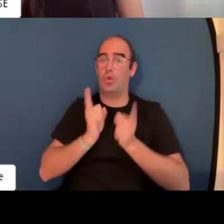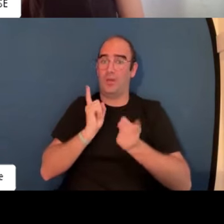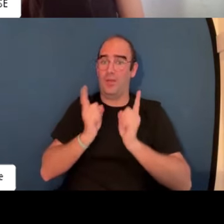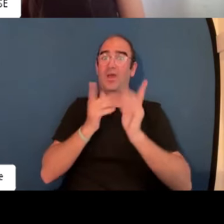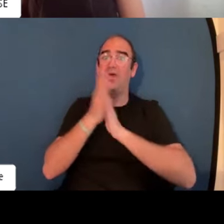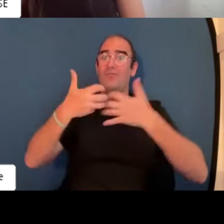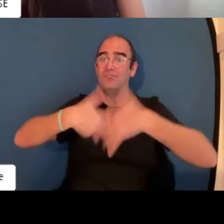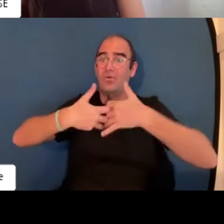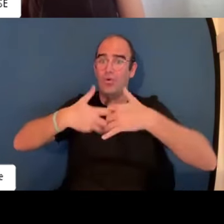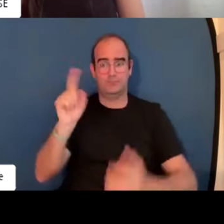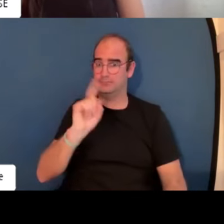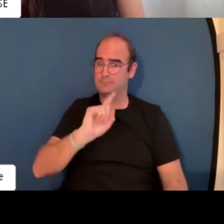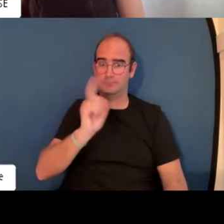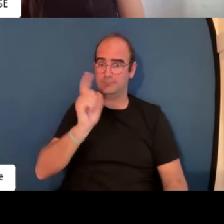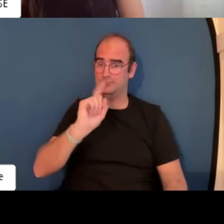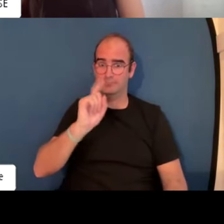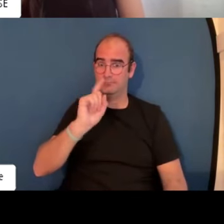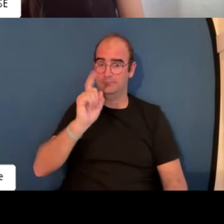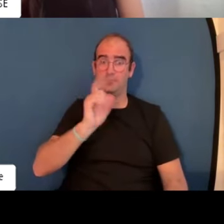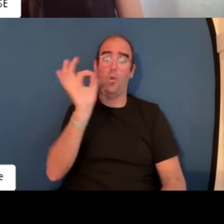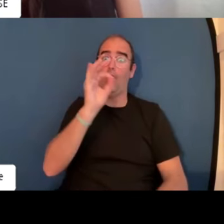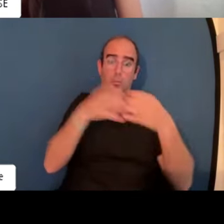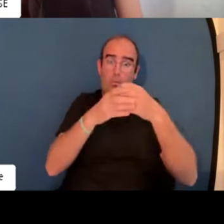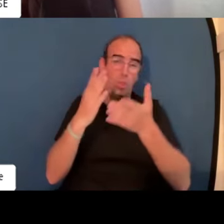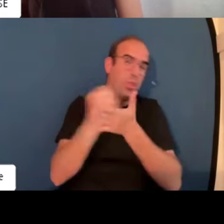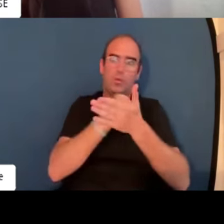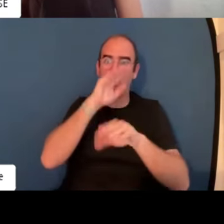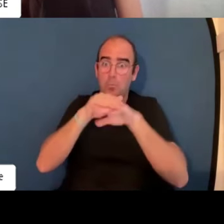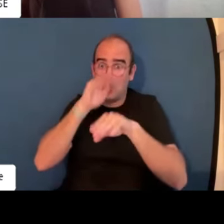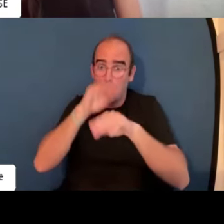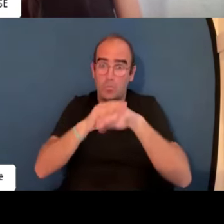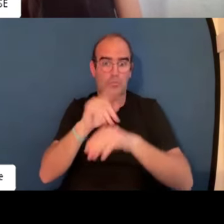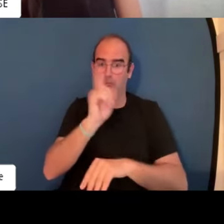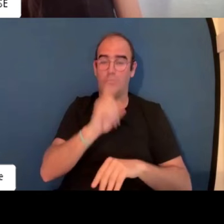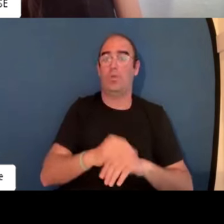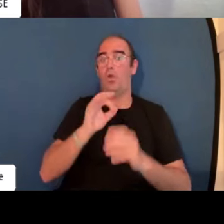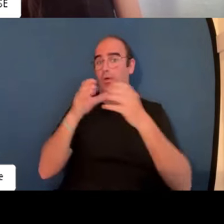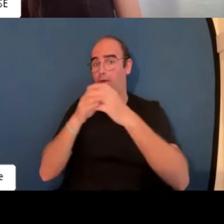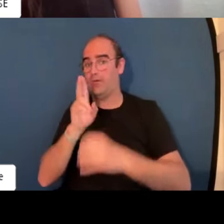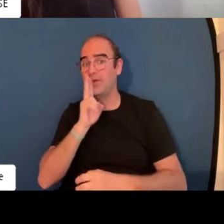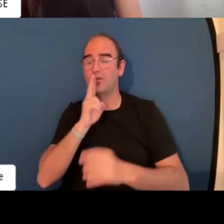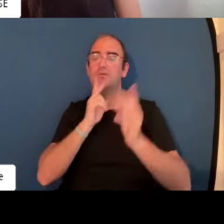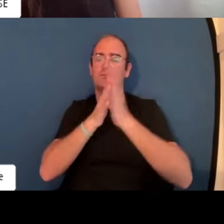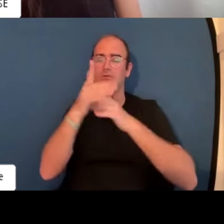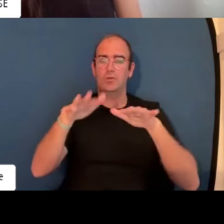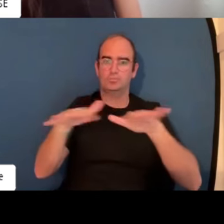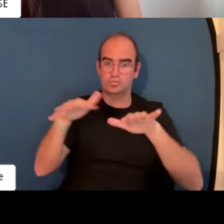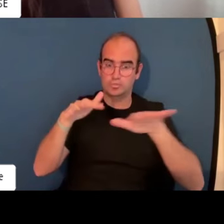si todo está en rojo que es todo grupo dominante no funciona o si todo el grupo es